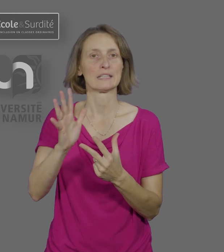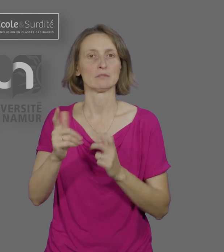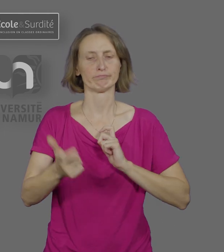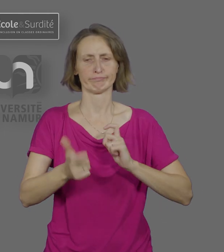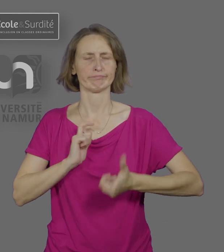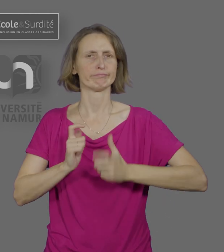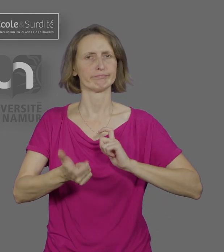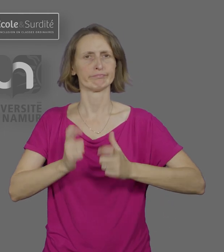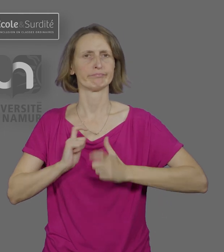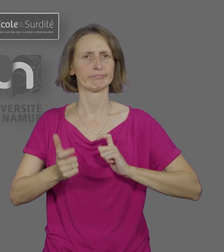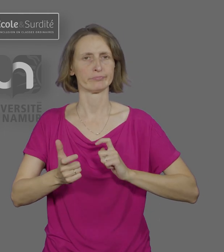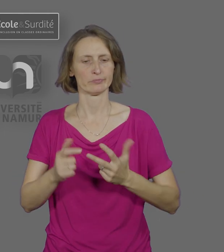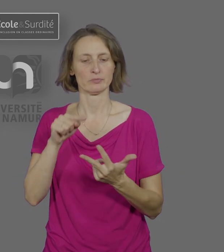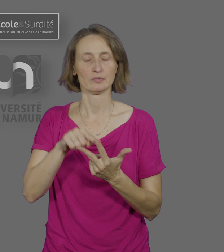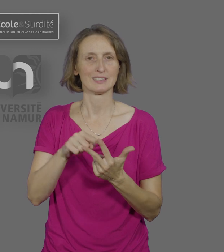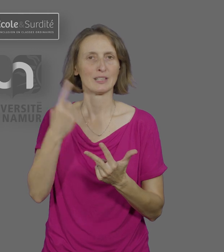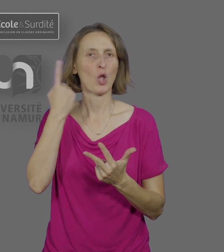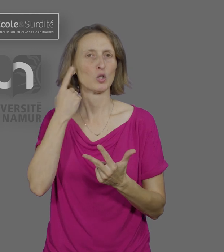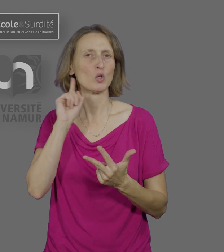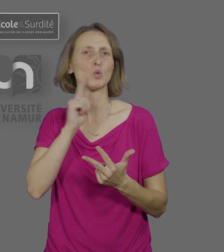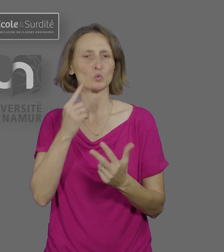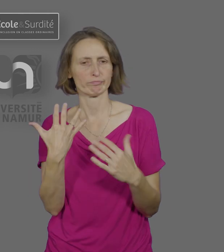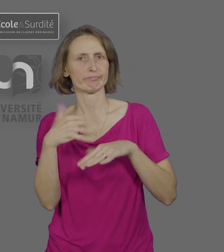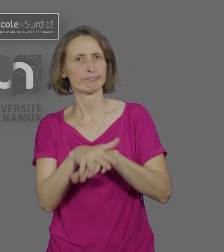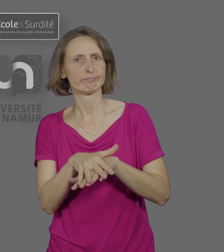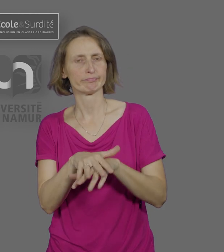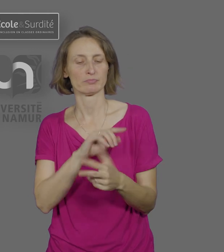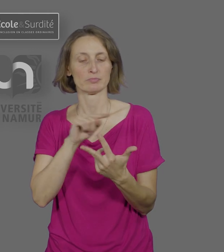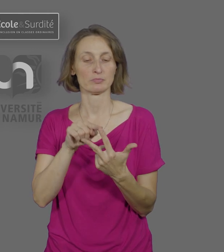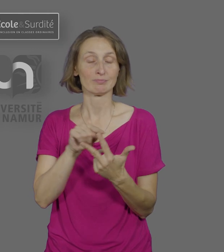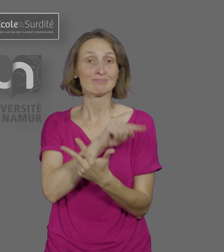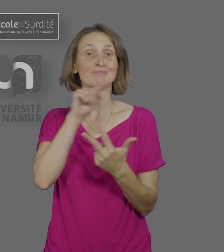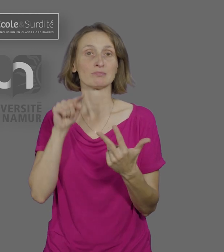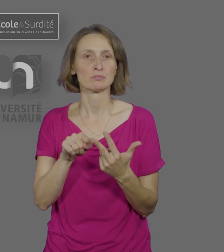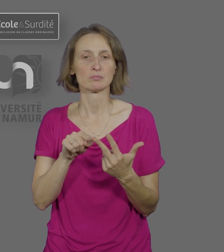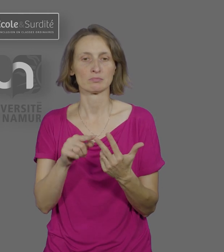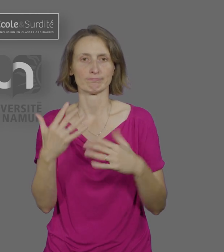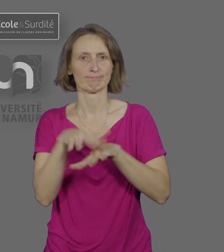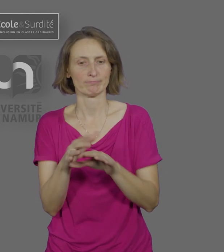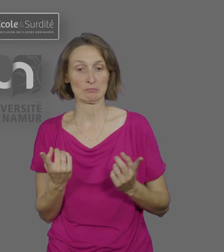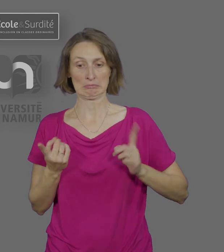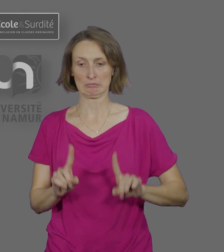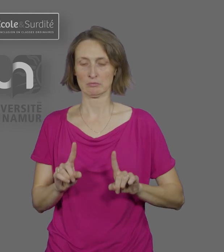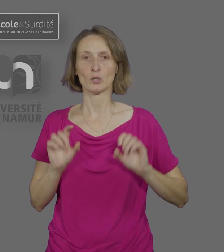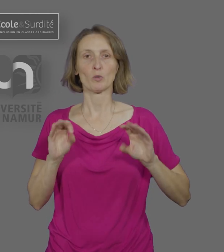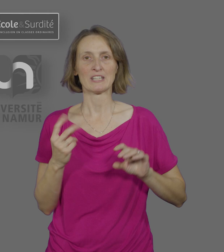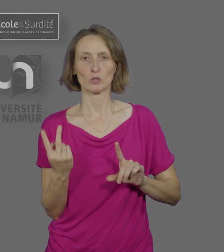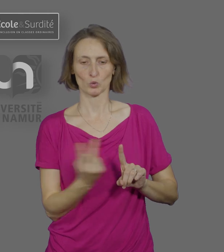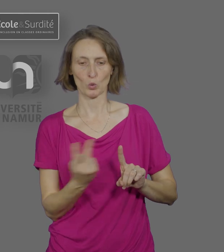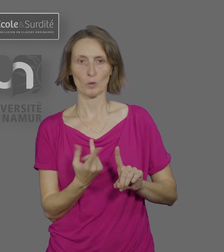bilinguisme et l'alternance entre les deux langues, l'inclusion collective et le fonctionnement en